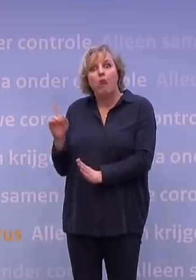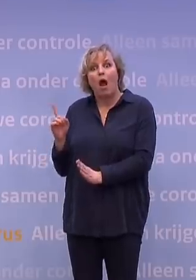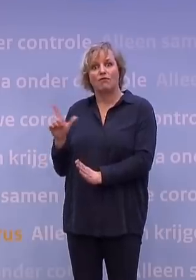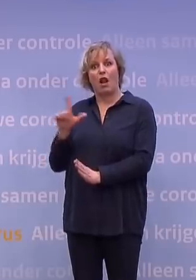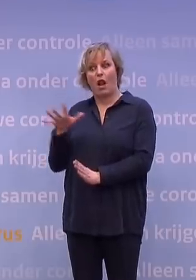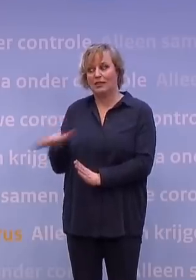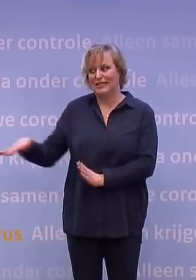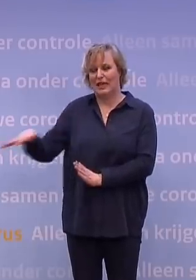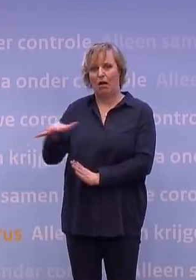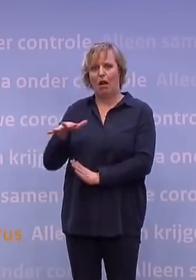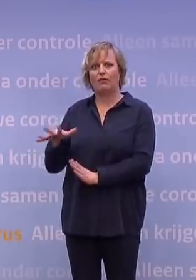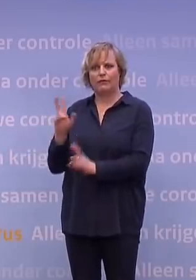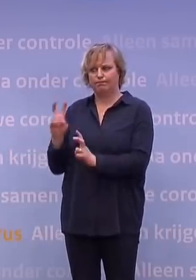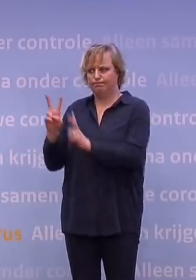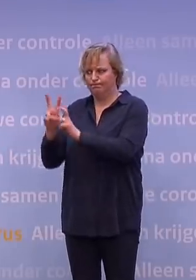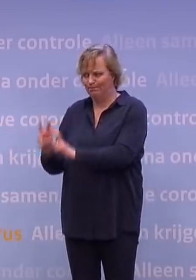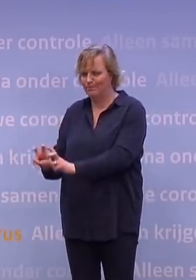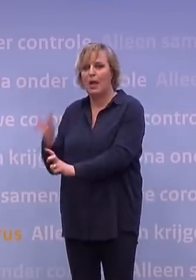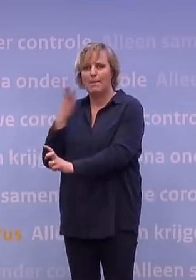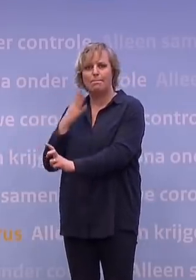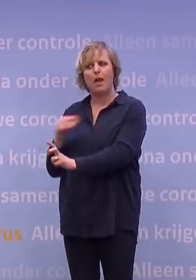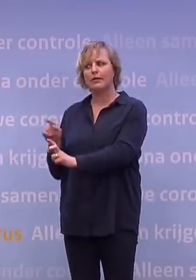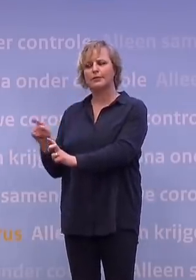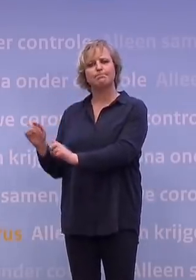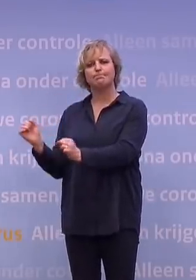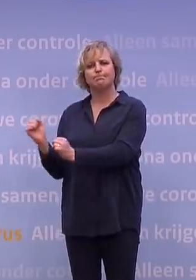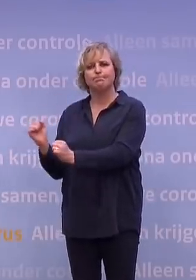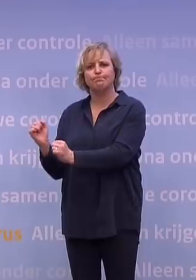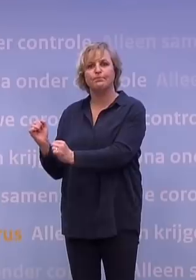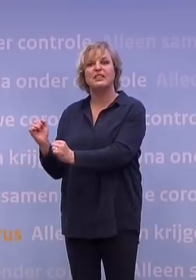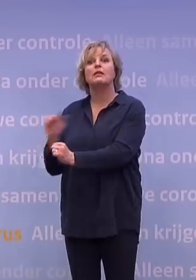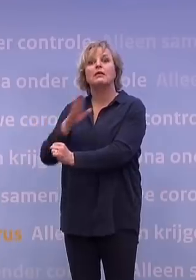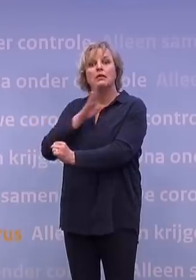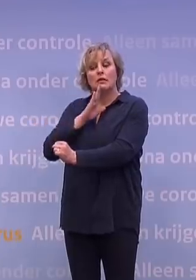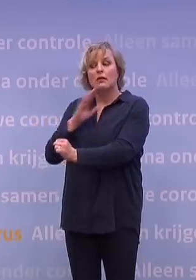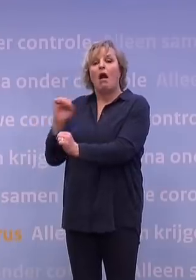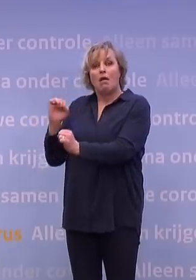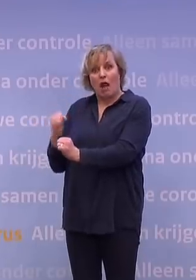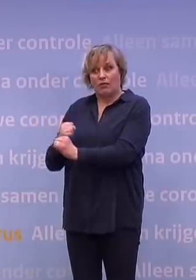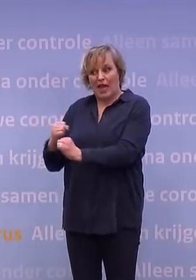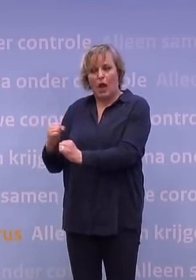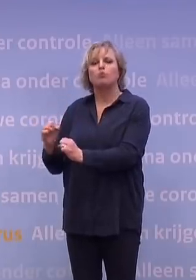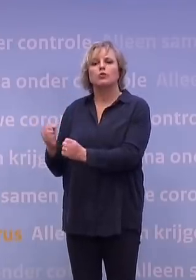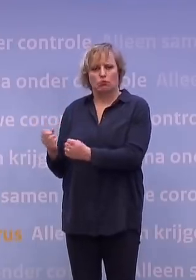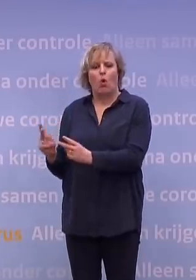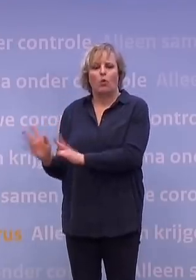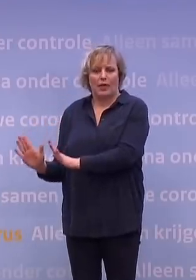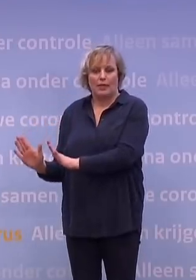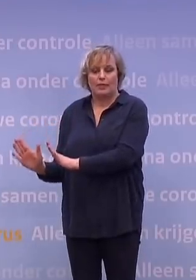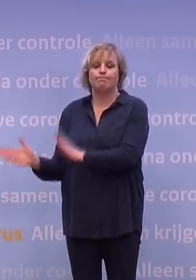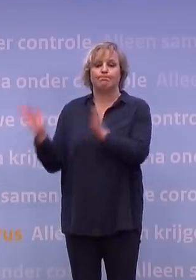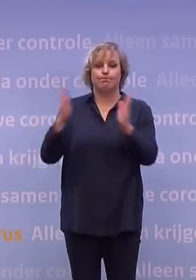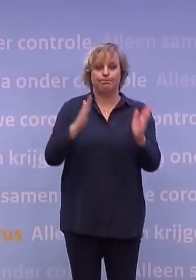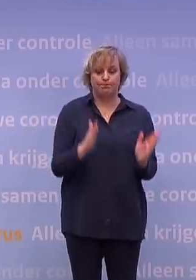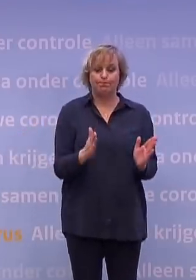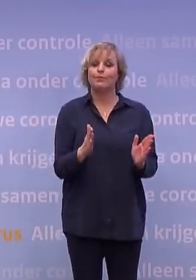verspreiding van het Engelse virus op de kinderen. Dus dat is dat stuk. En überhaupt, als er ruimte komt om weer dingen te doen, dan is die ruimte er. Aan de andere kant kan het